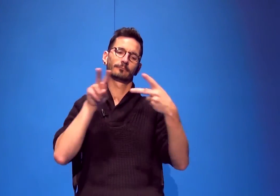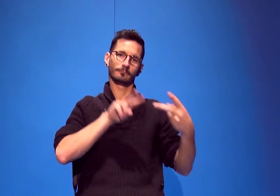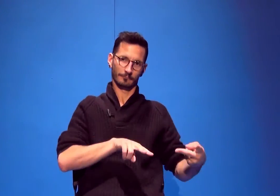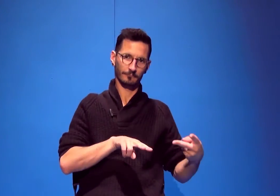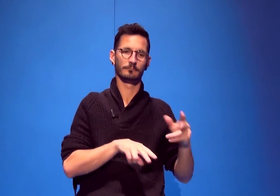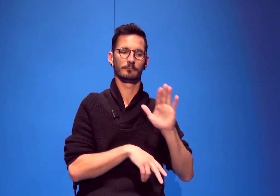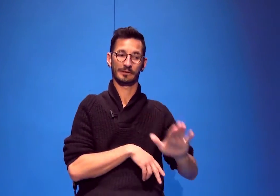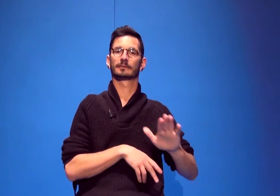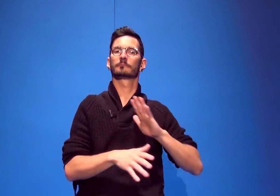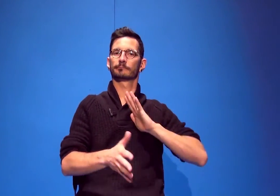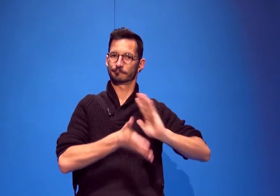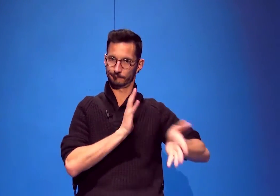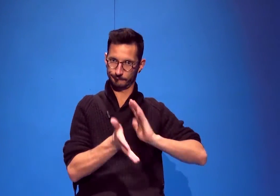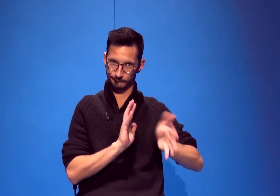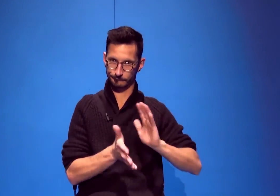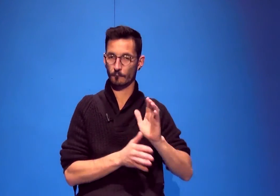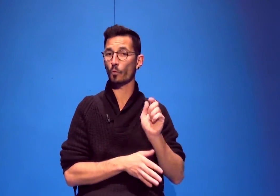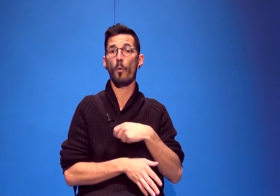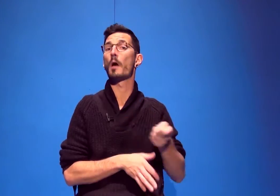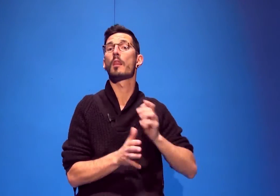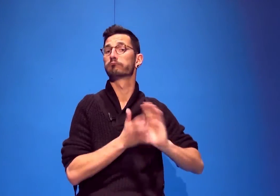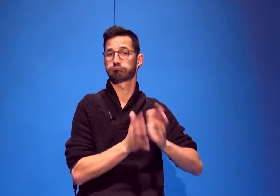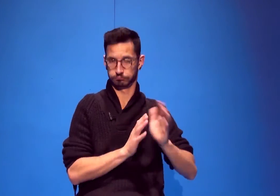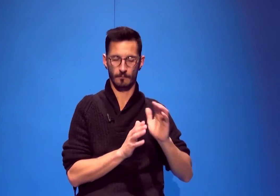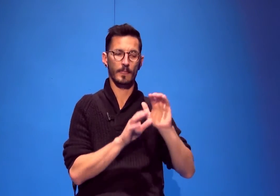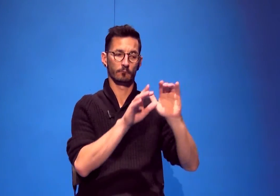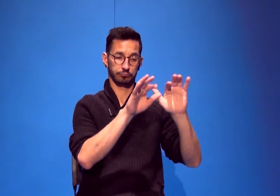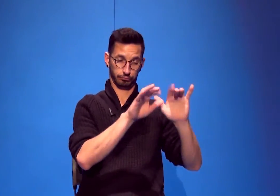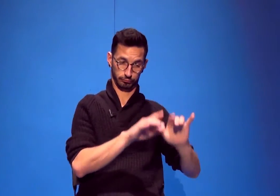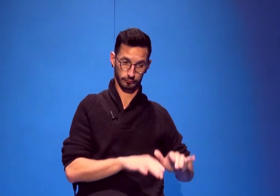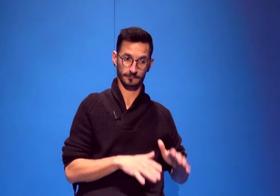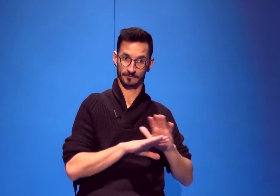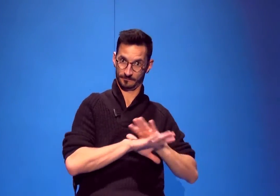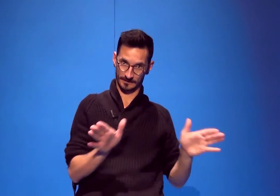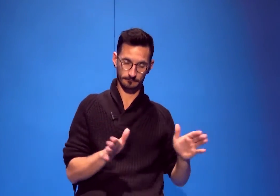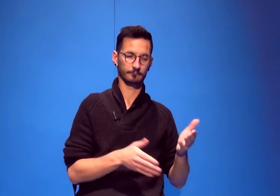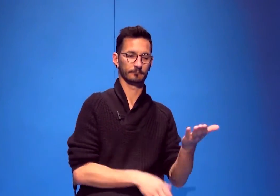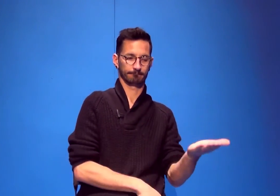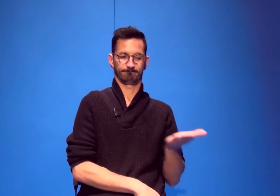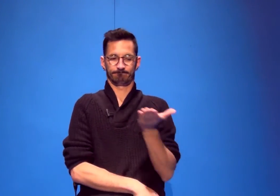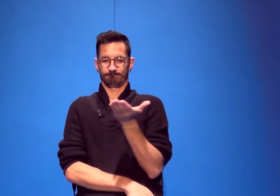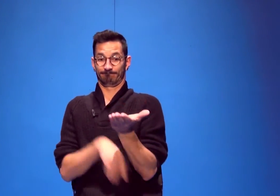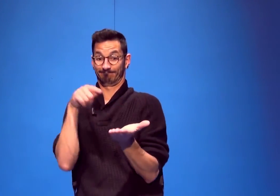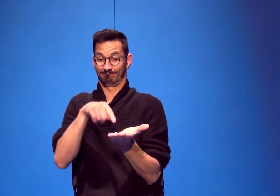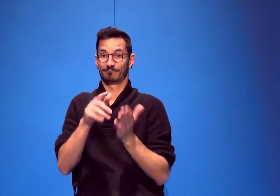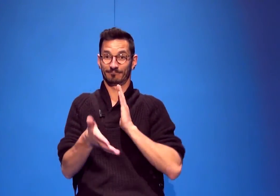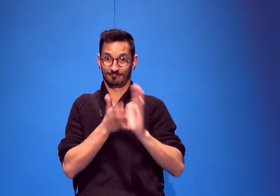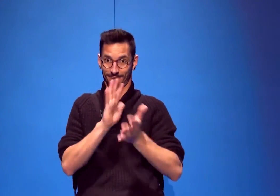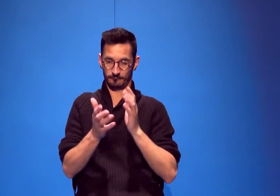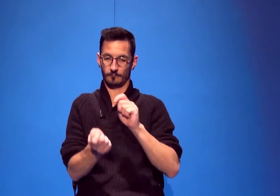la traduction en langue des signes, langue des signes tout à fait standard. Une fois ce travail fini, j'ai réadapté ma version en langue des